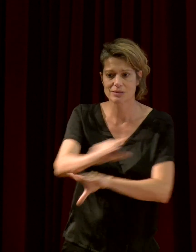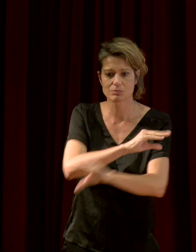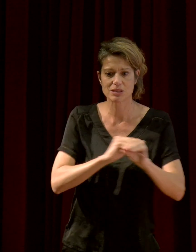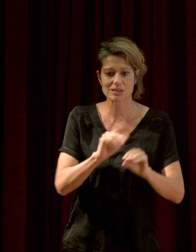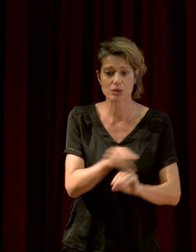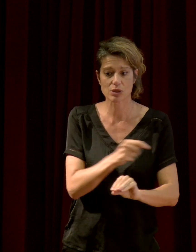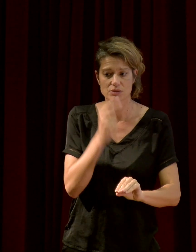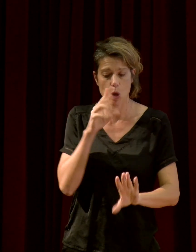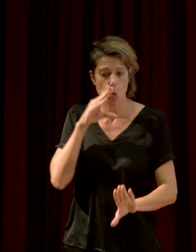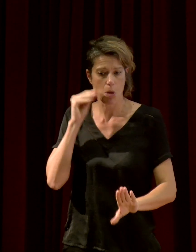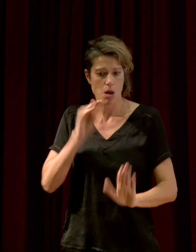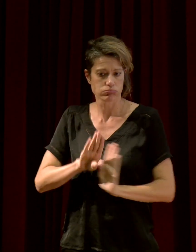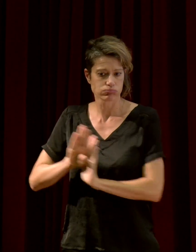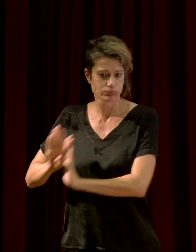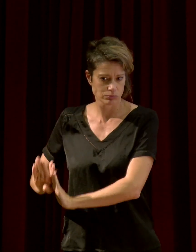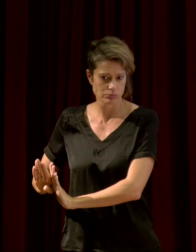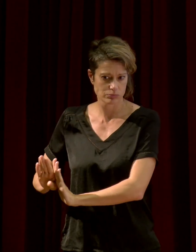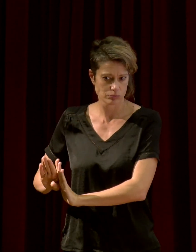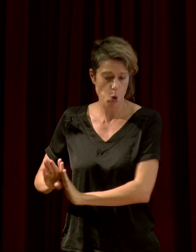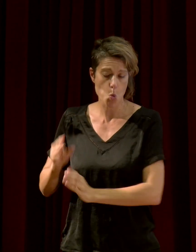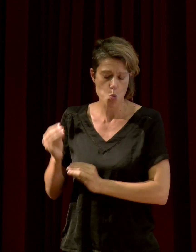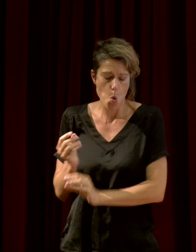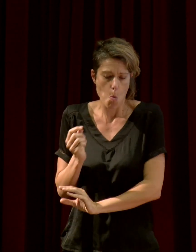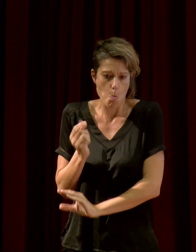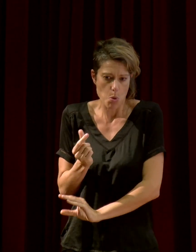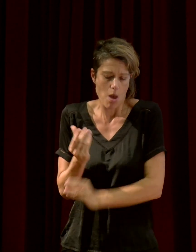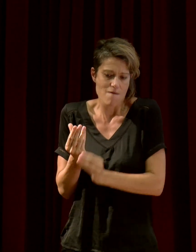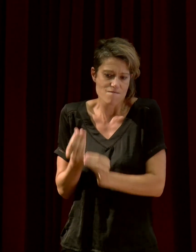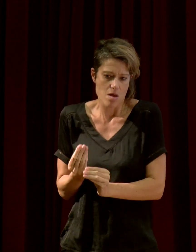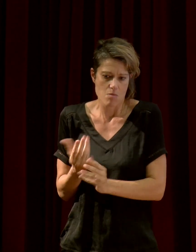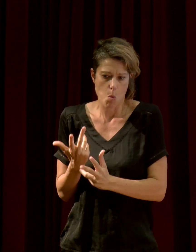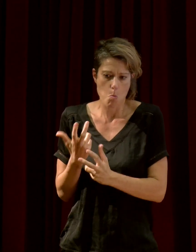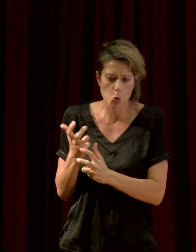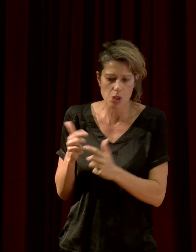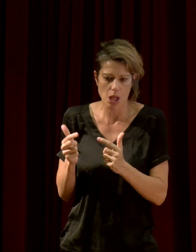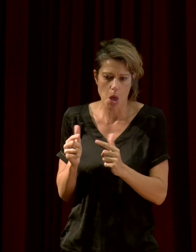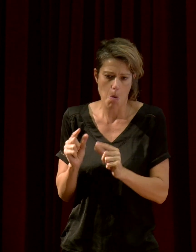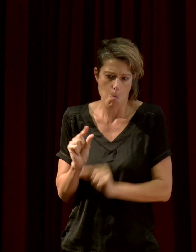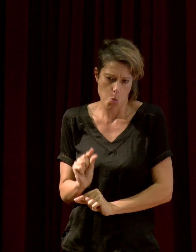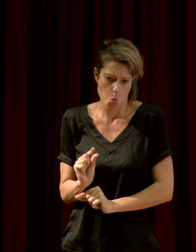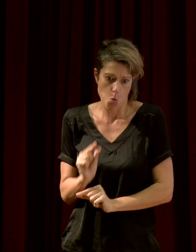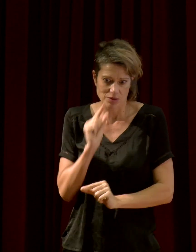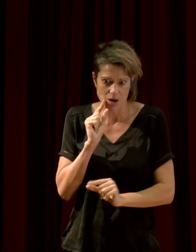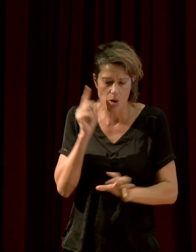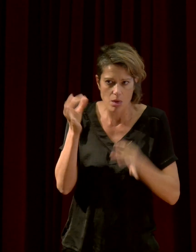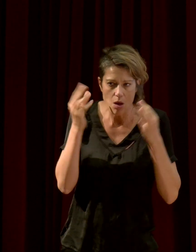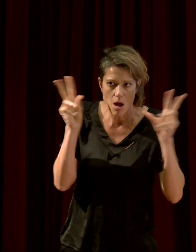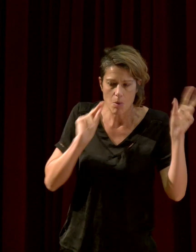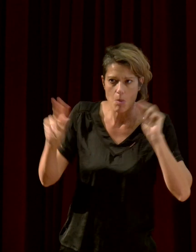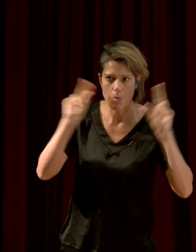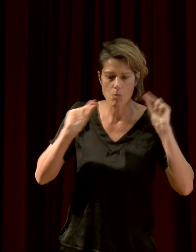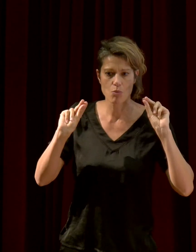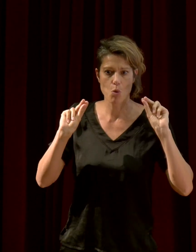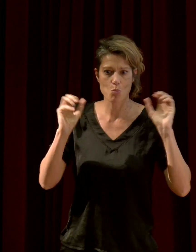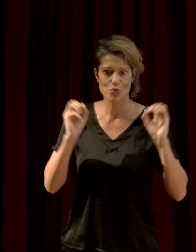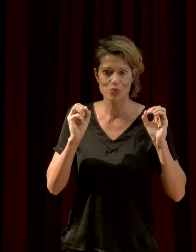humaine, acoustiquement, n'est pas forte, voire absente. Et on a accès à ces sons, cette biophonie, à ces